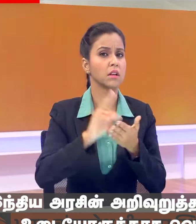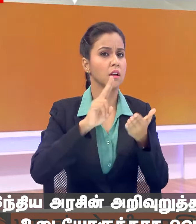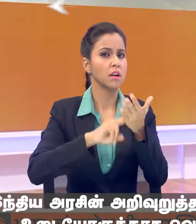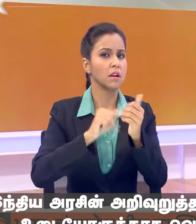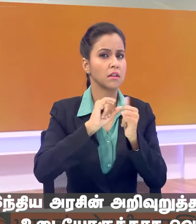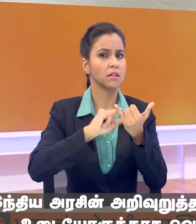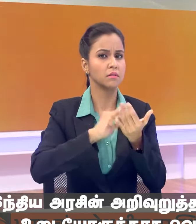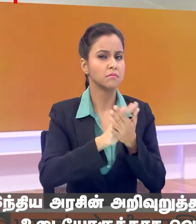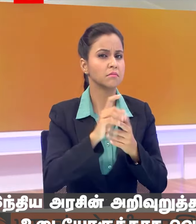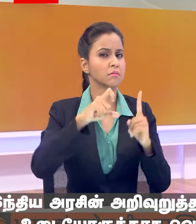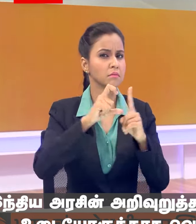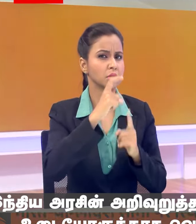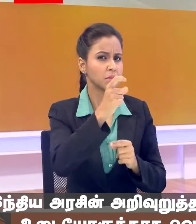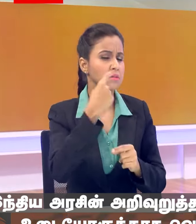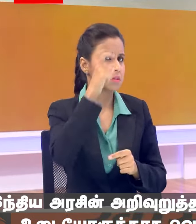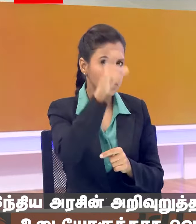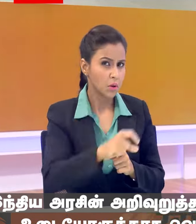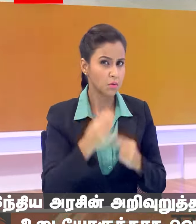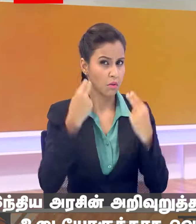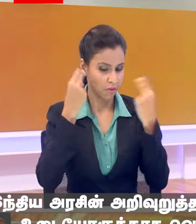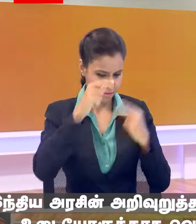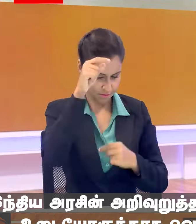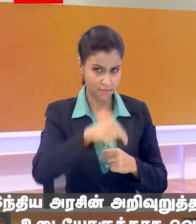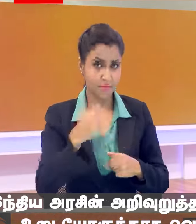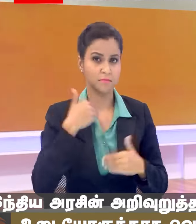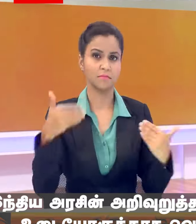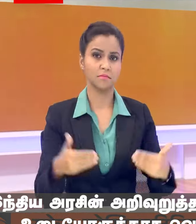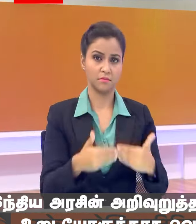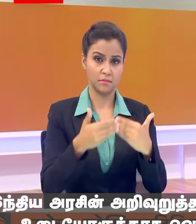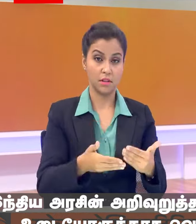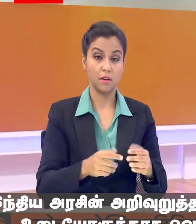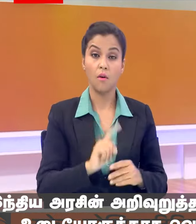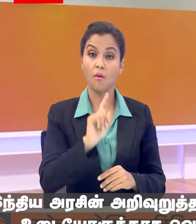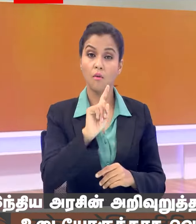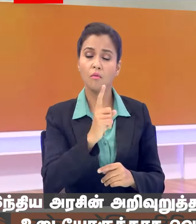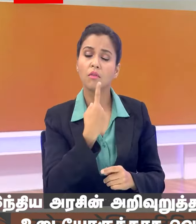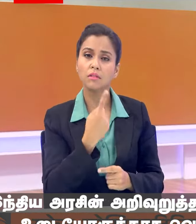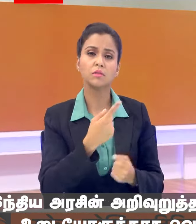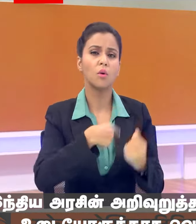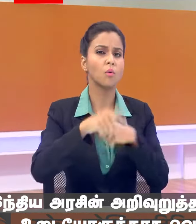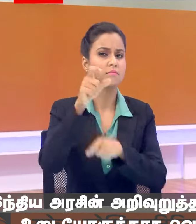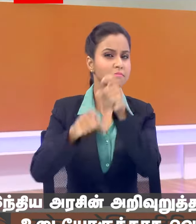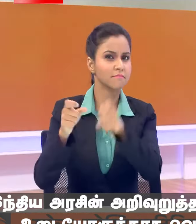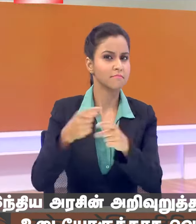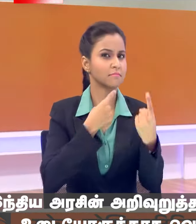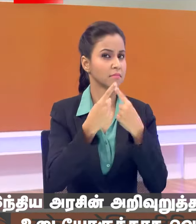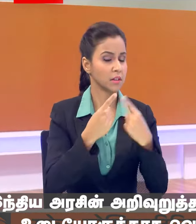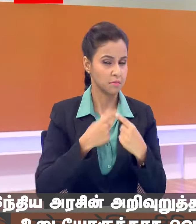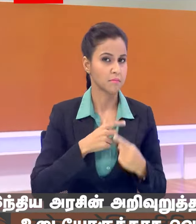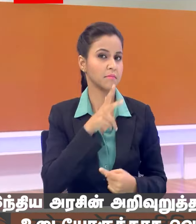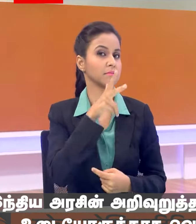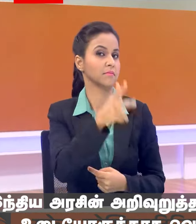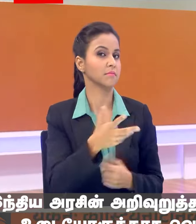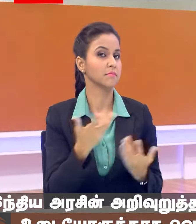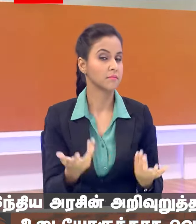चिस्टी जितने भी है प्र आज मुझे मिले और सबसे बाचित करने का बाद मैं आपको बता सकता